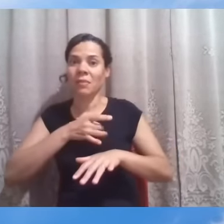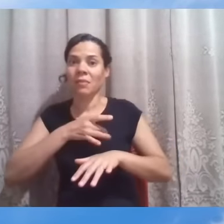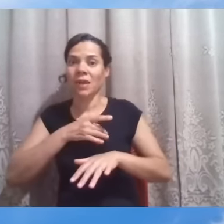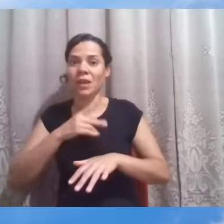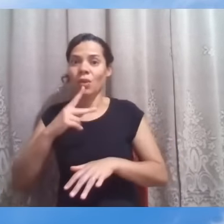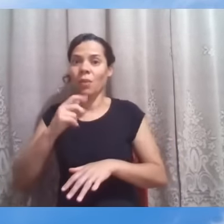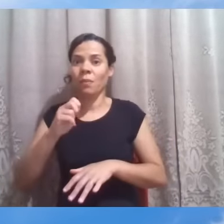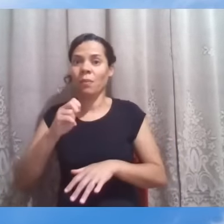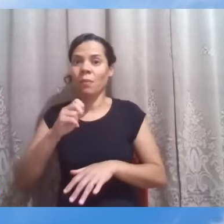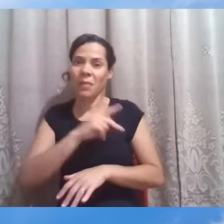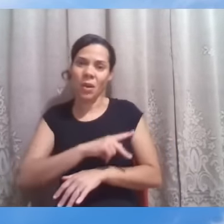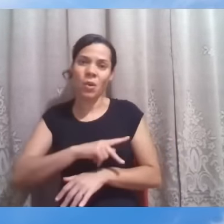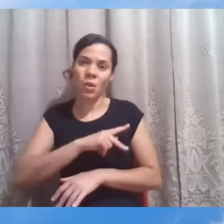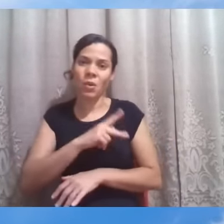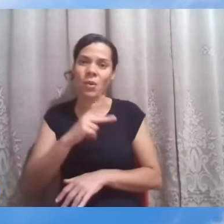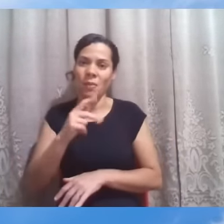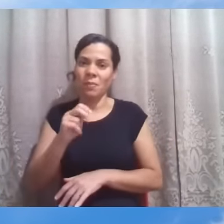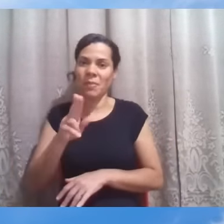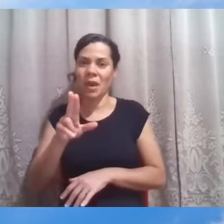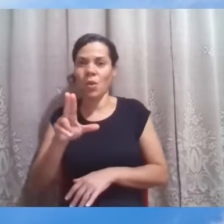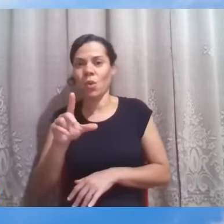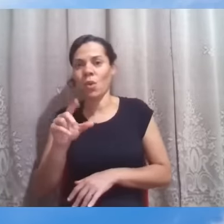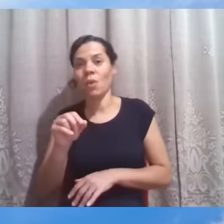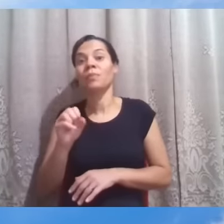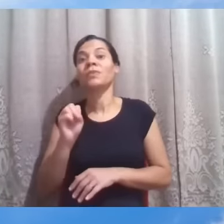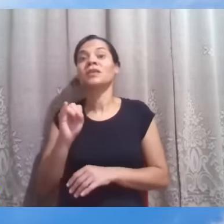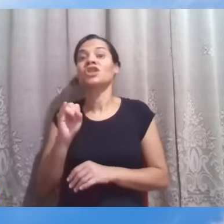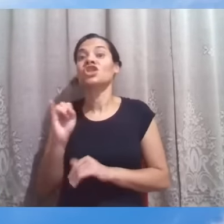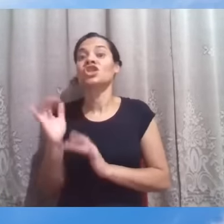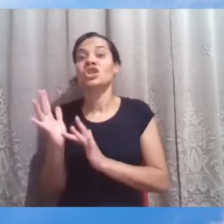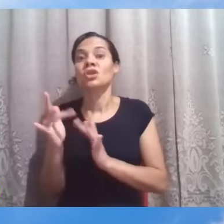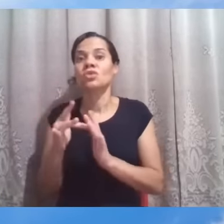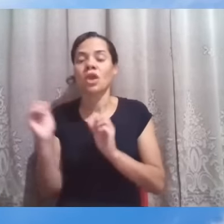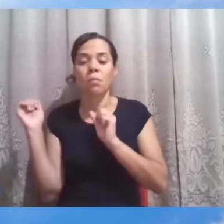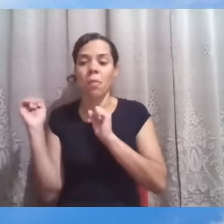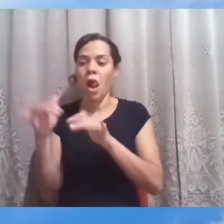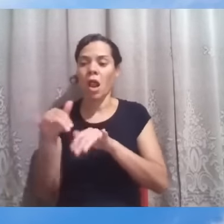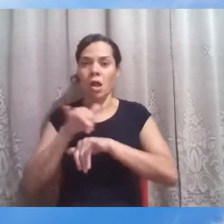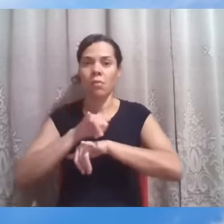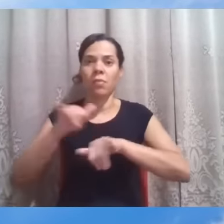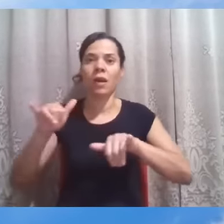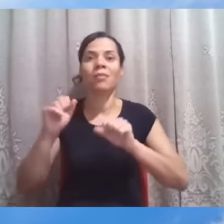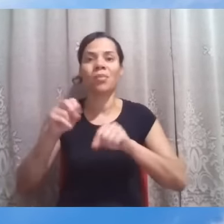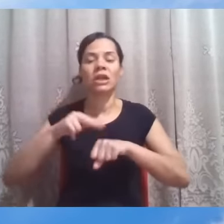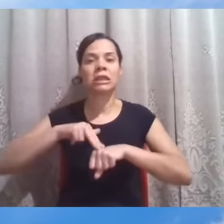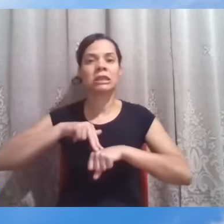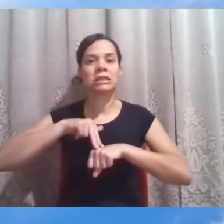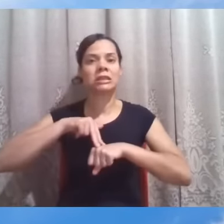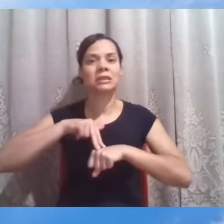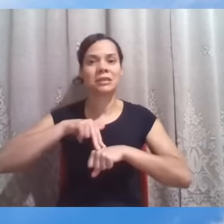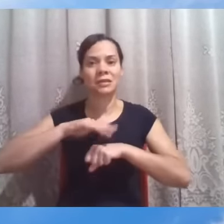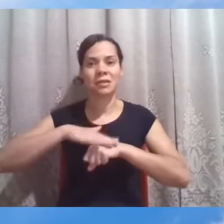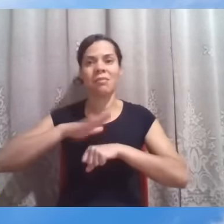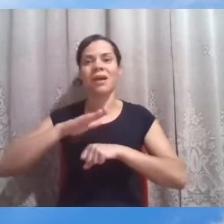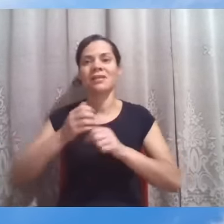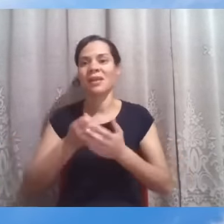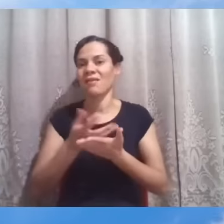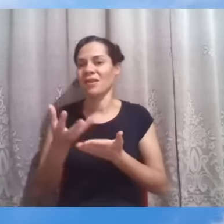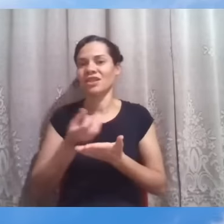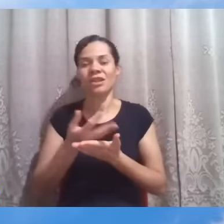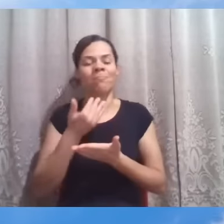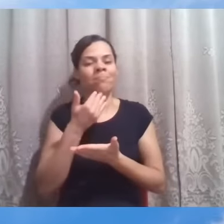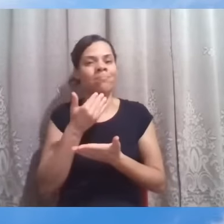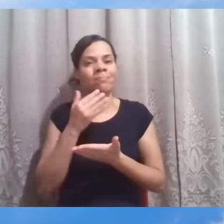talvez tentasse num primeiro momento já fazer isso universalmente, as resistências talvez poderiam ser de tal sorte que o evangelho não conseguiria